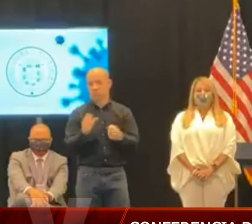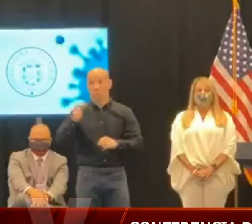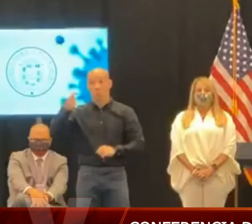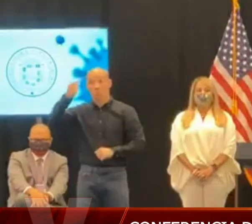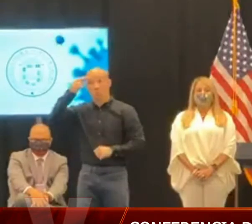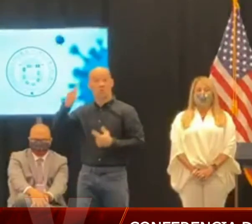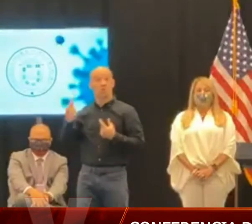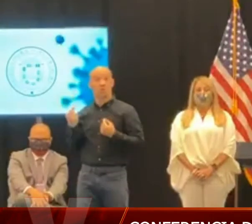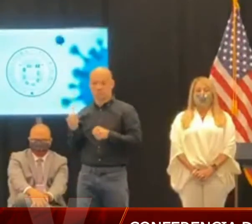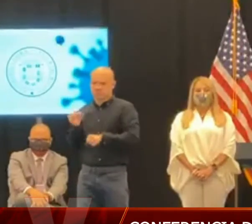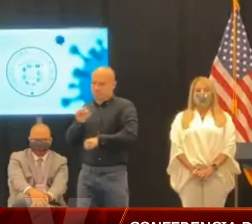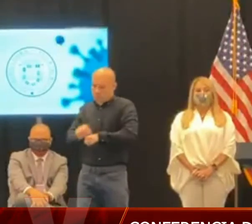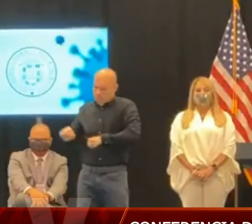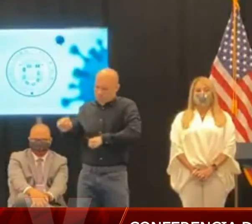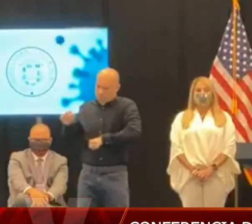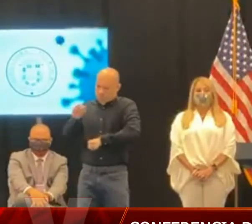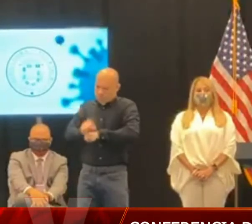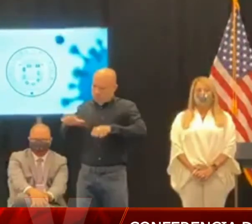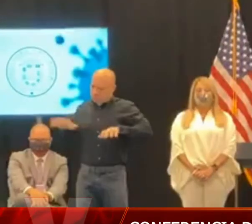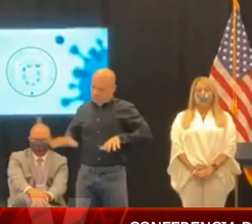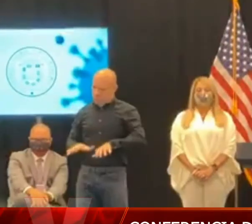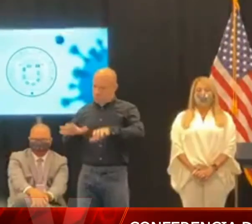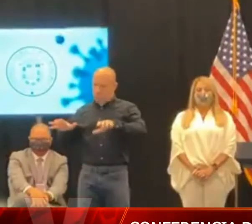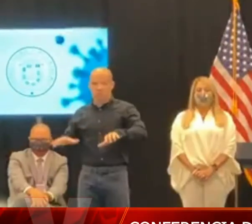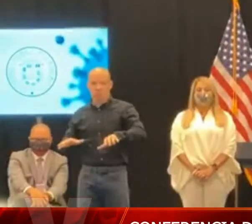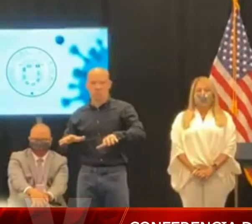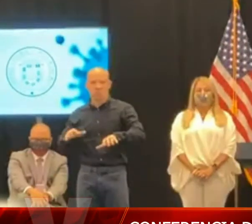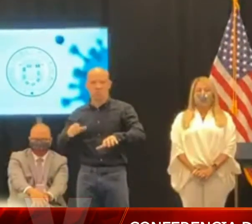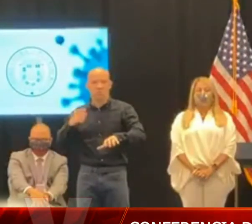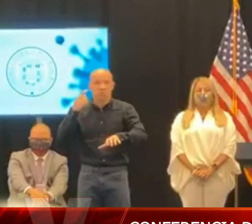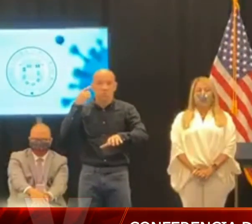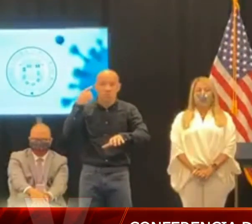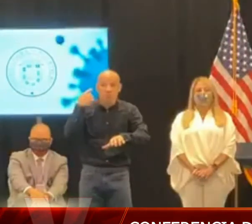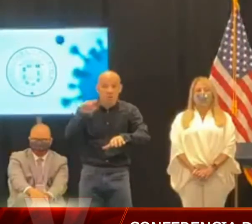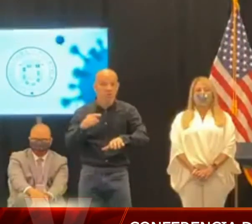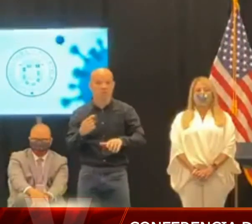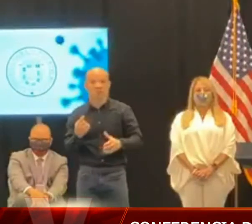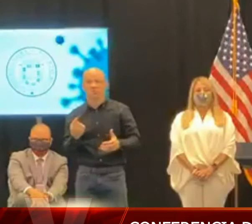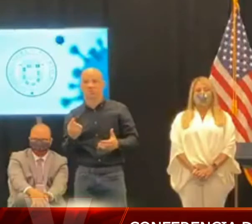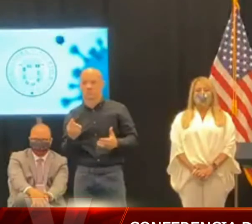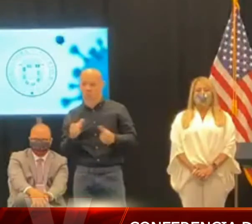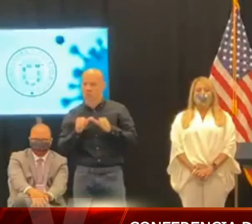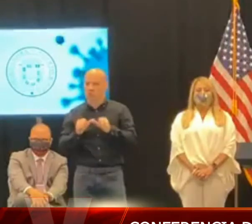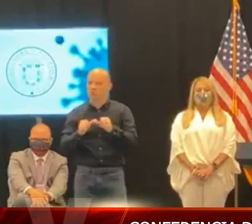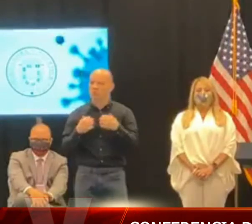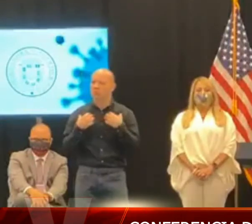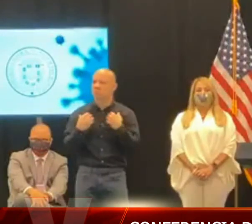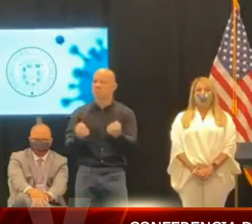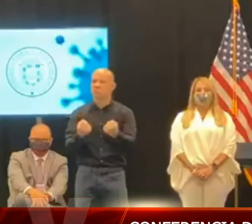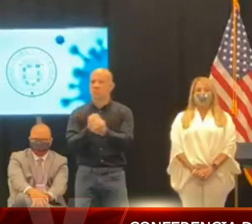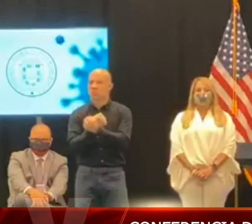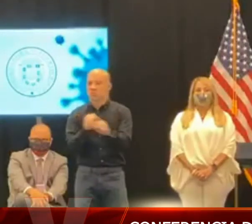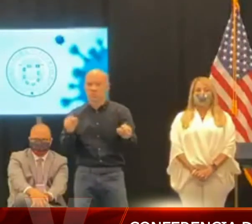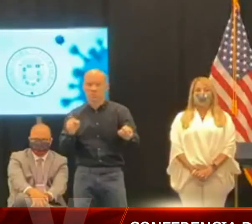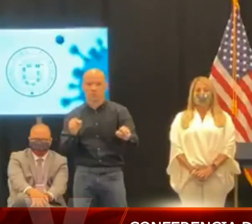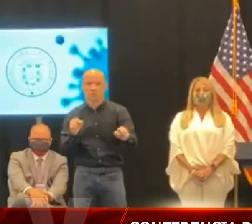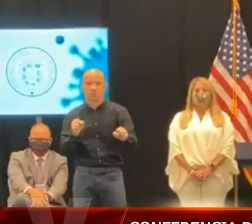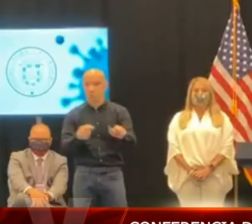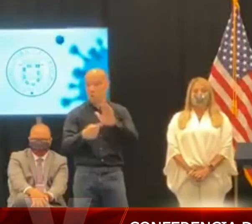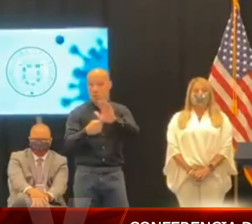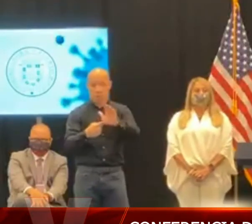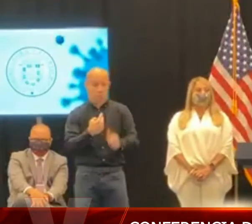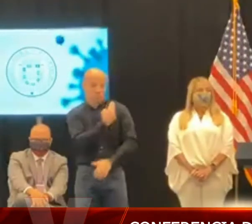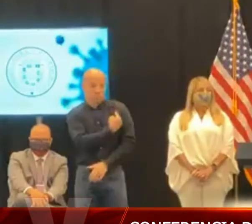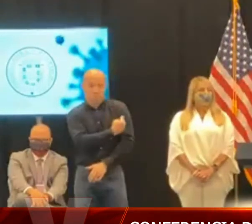y para asegurar que sus facilidades hospitalarias estén preparadas para atender a cualquiera